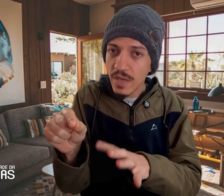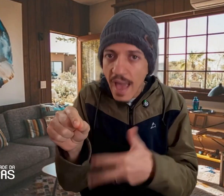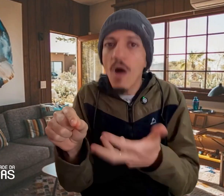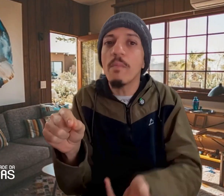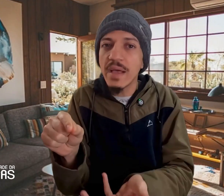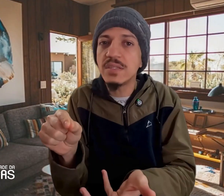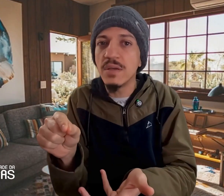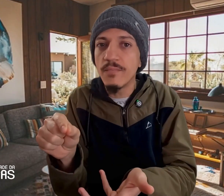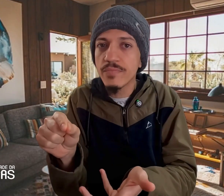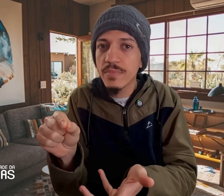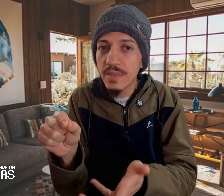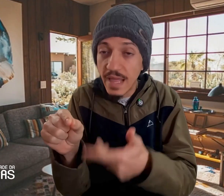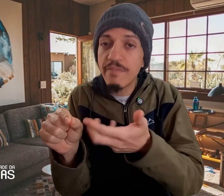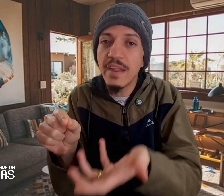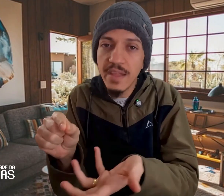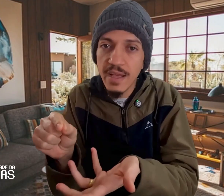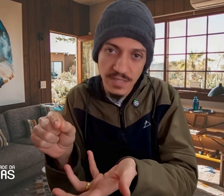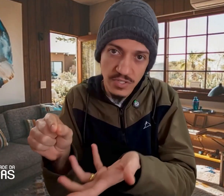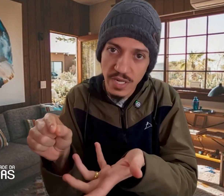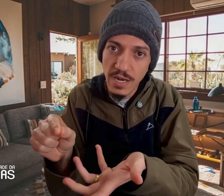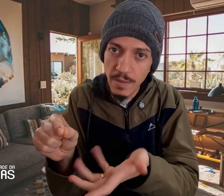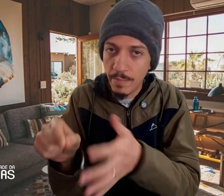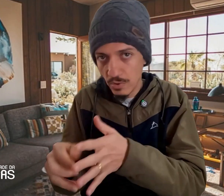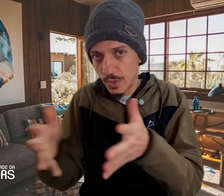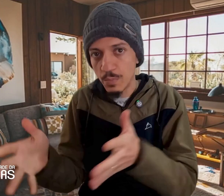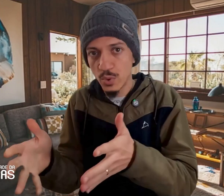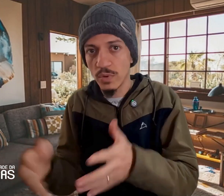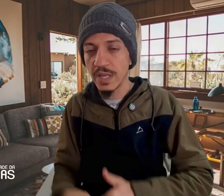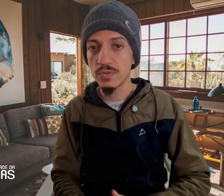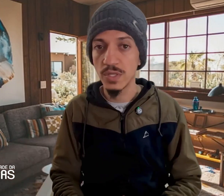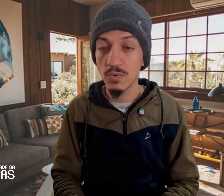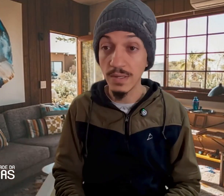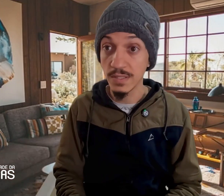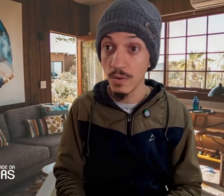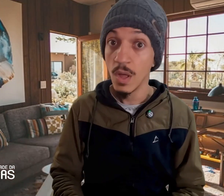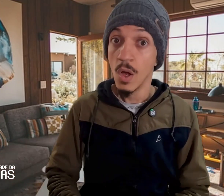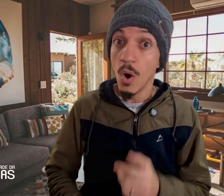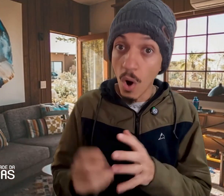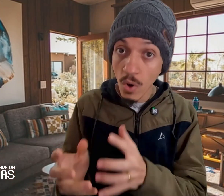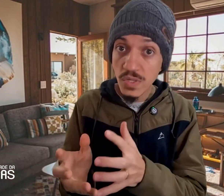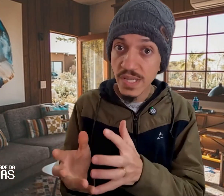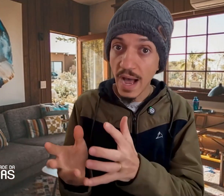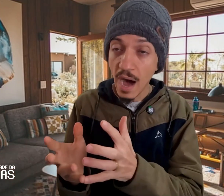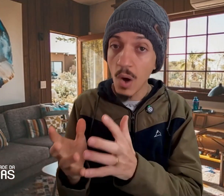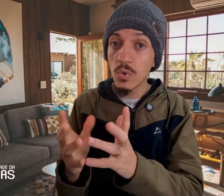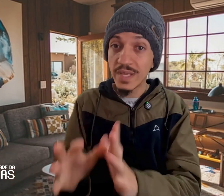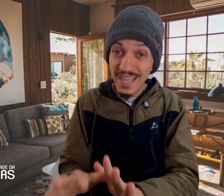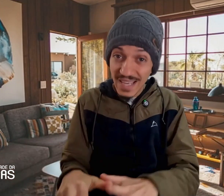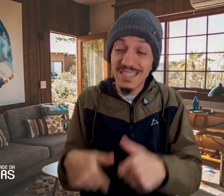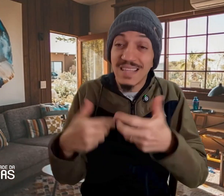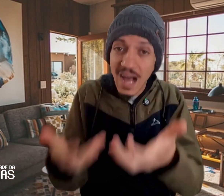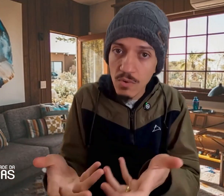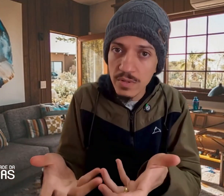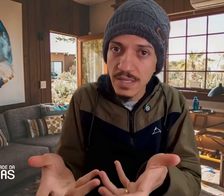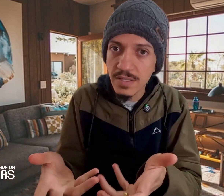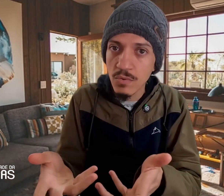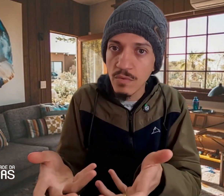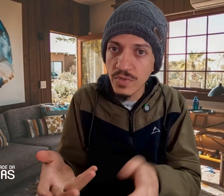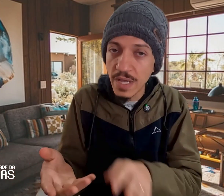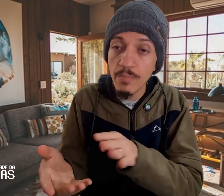realmente deveria existir ali pelo tipo de contexto ou situação, ou se é algo que está acontecendo com você porque